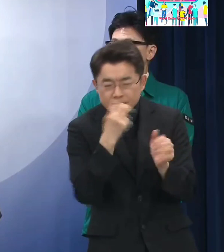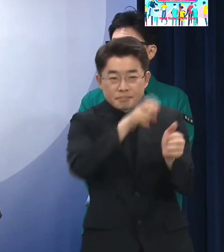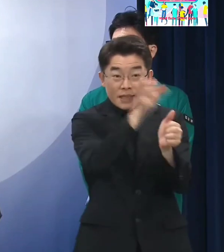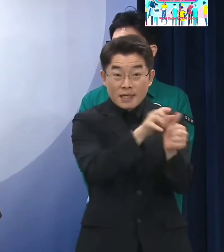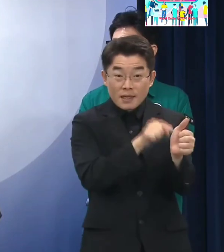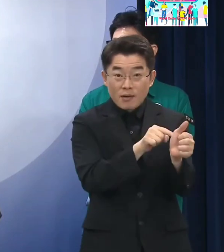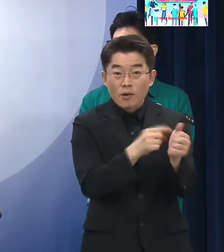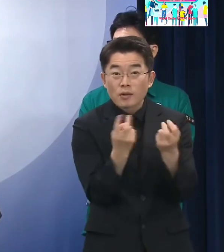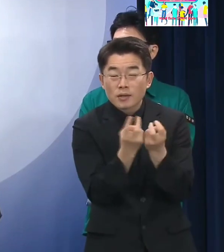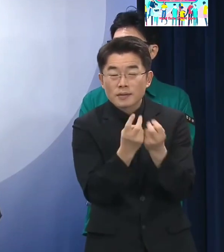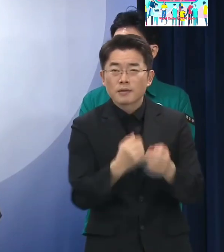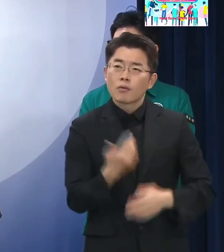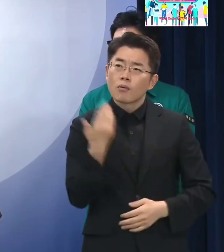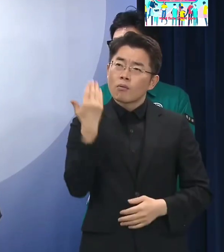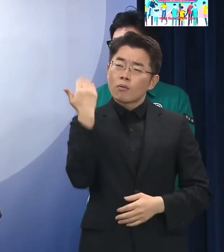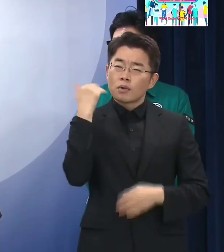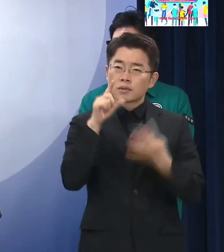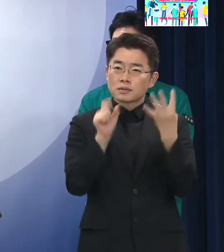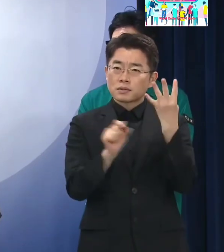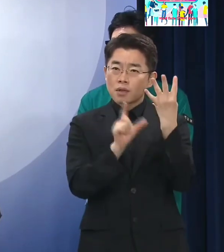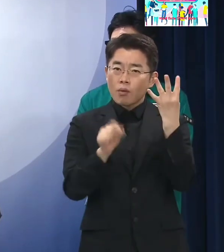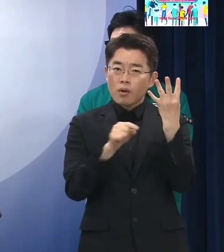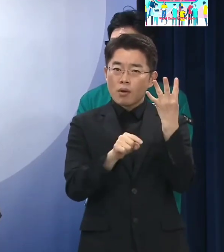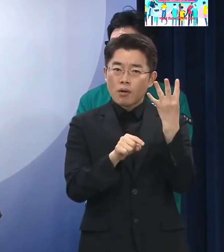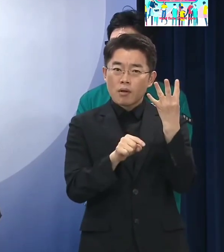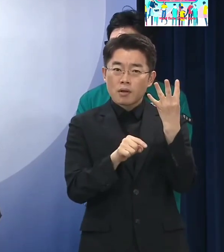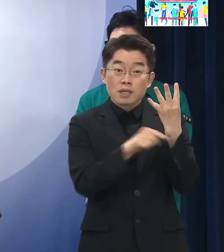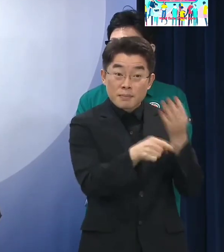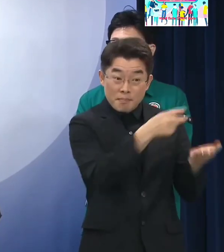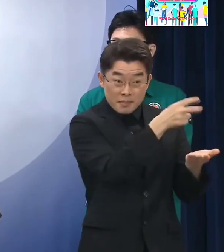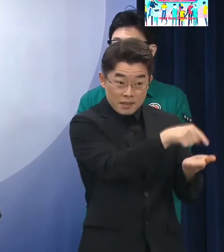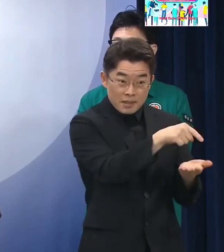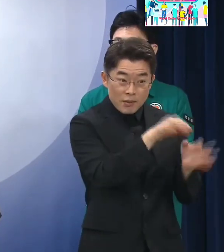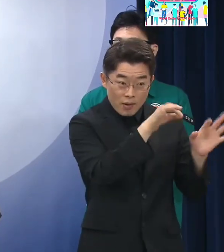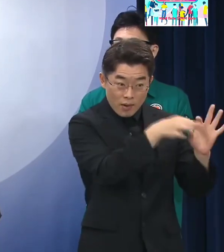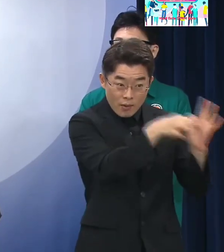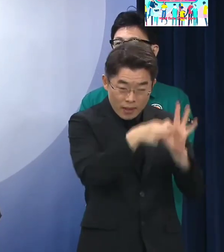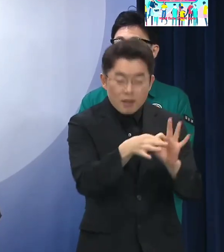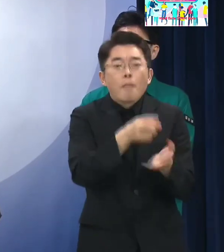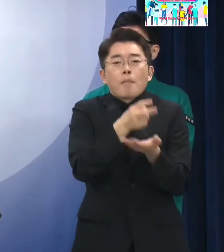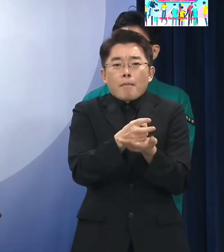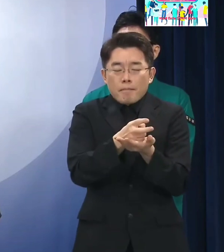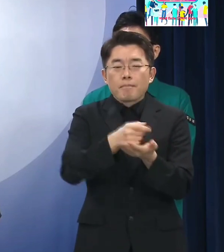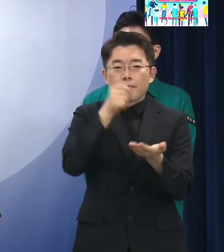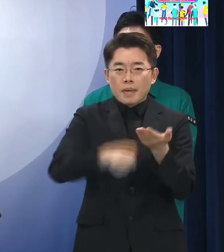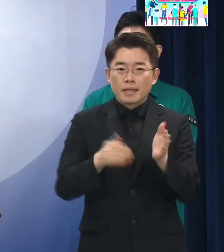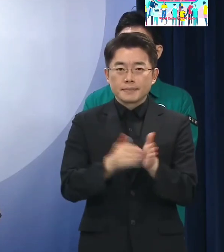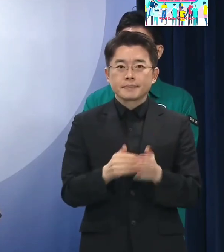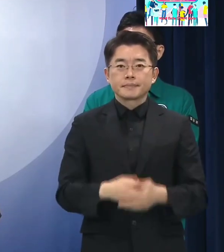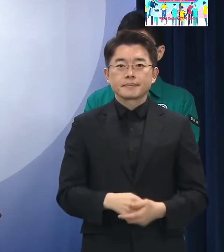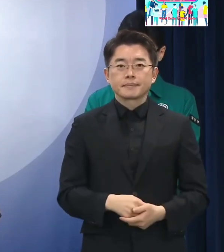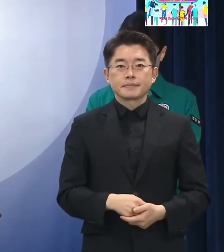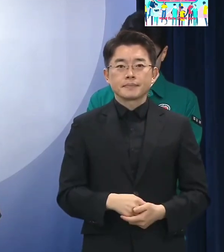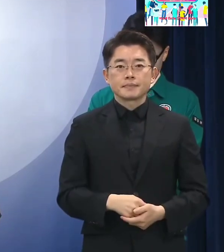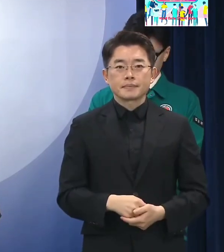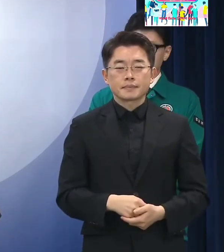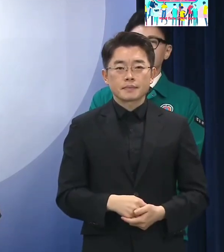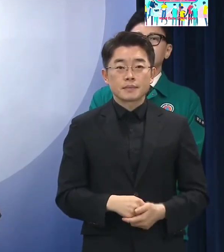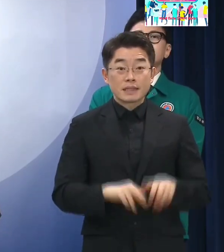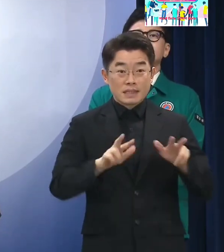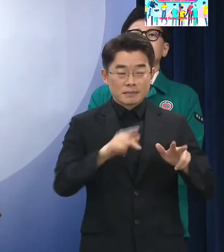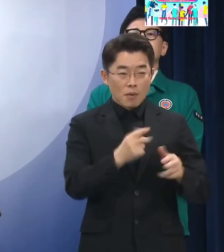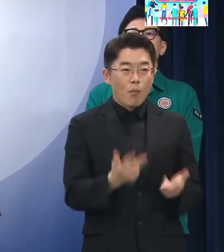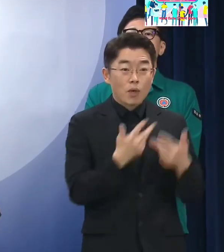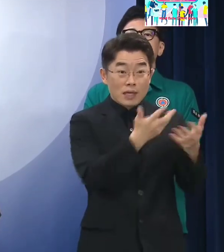4월에 자율 방범대 법이 정식으로 만들어지면서 지금 시행이 되고